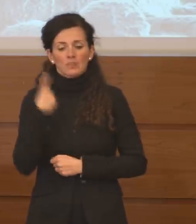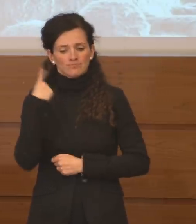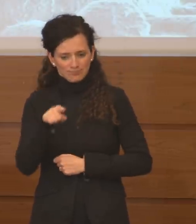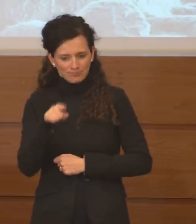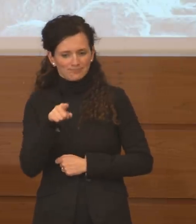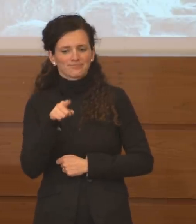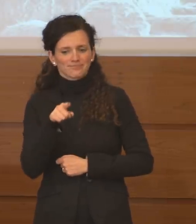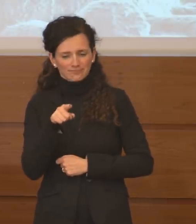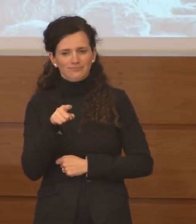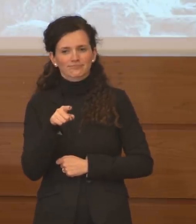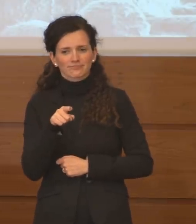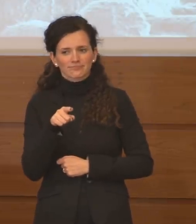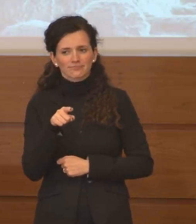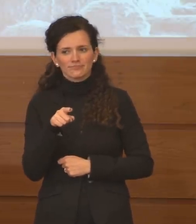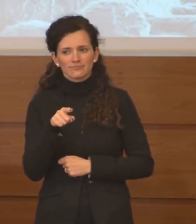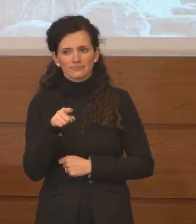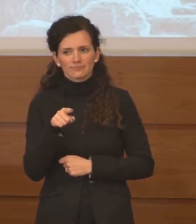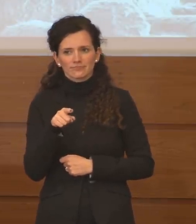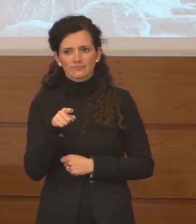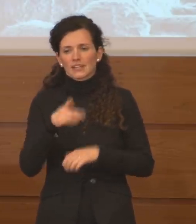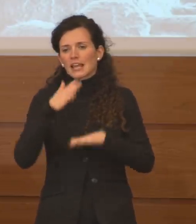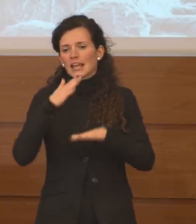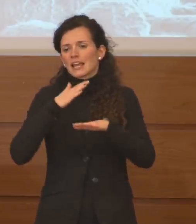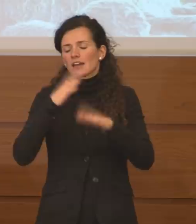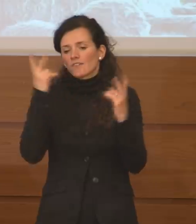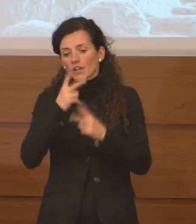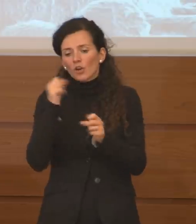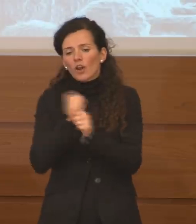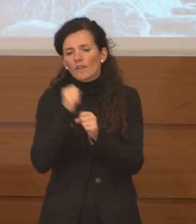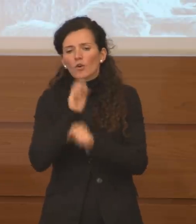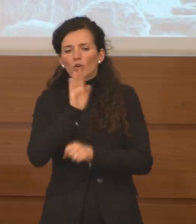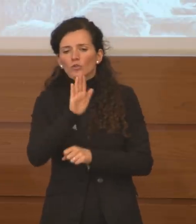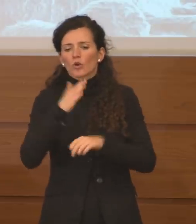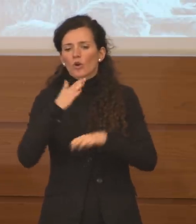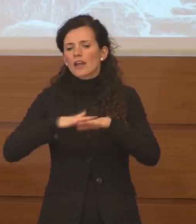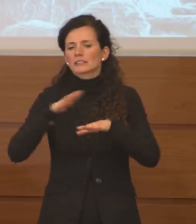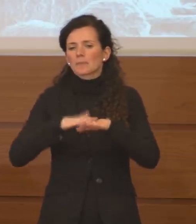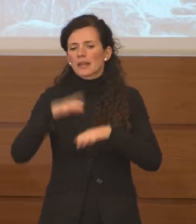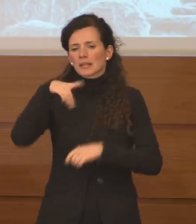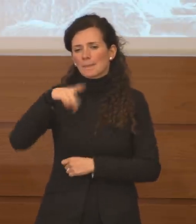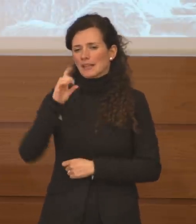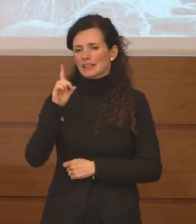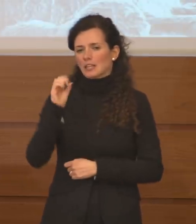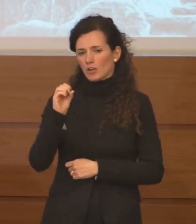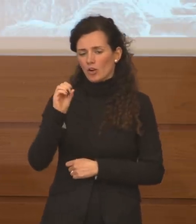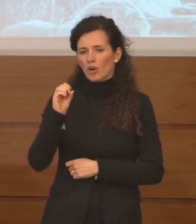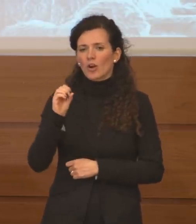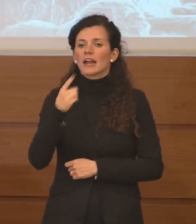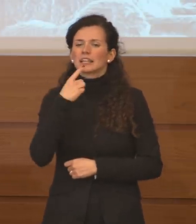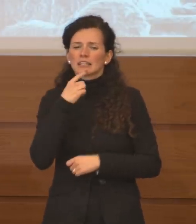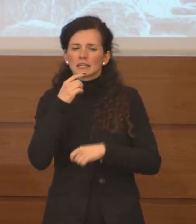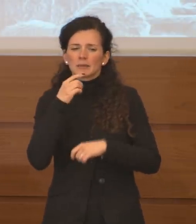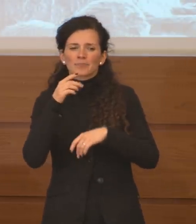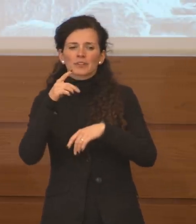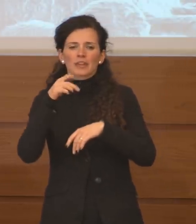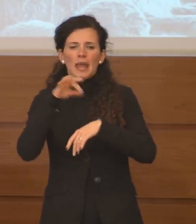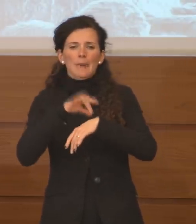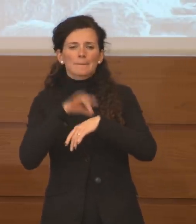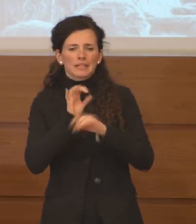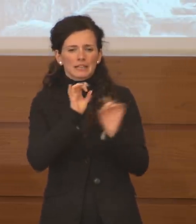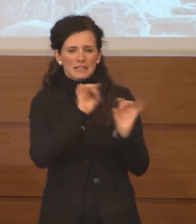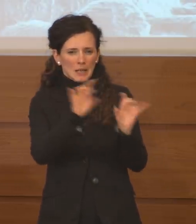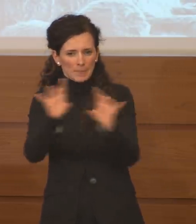'attività degli esperti epidemiologi che